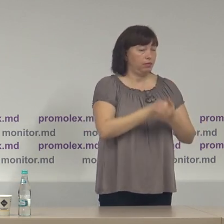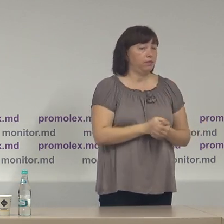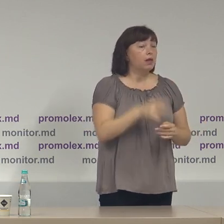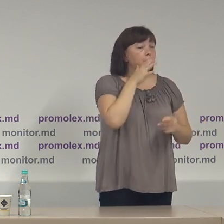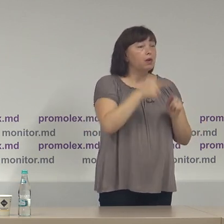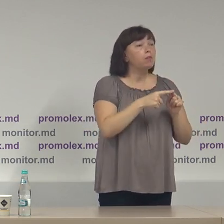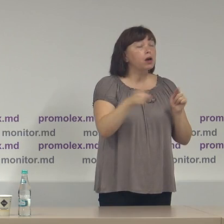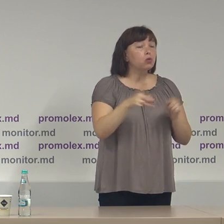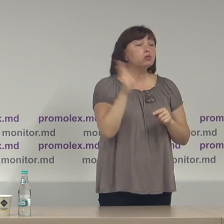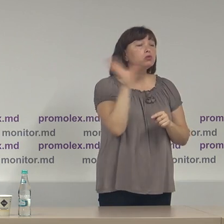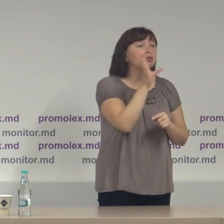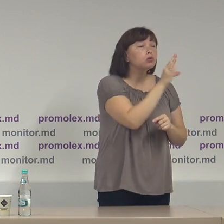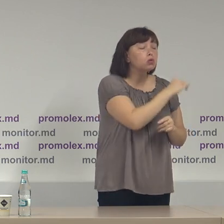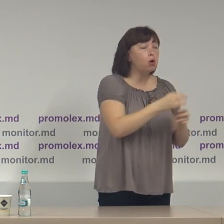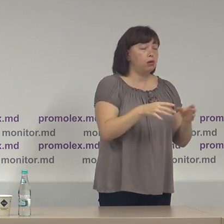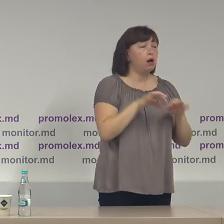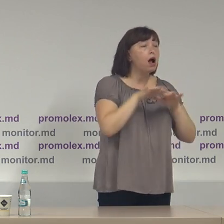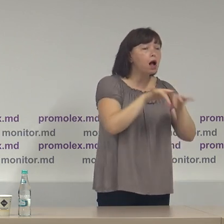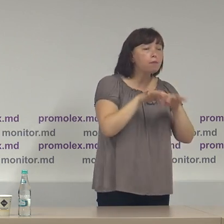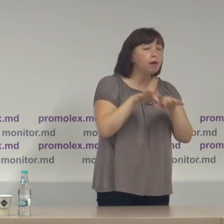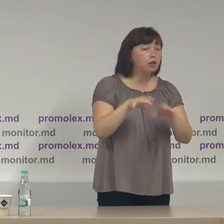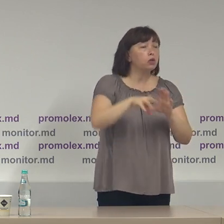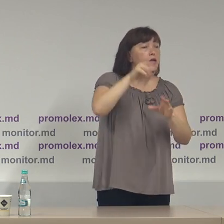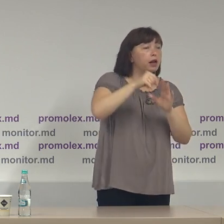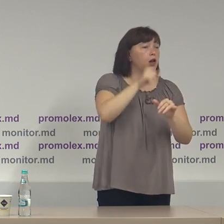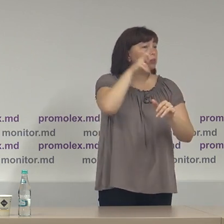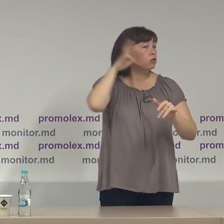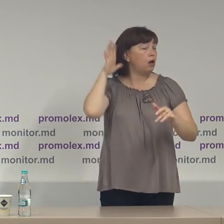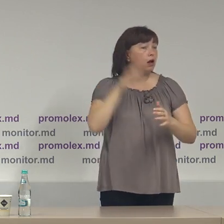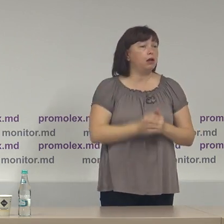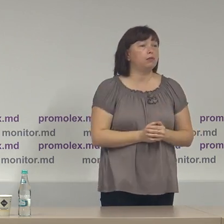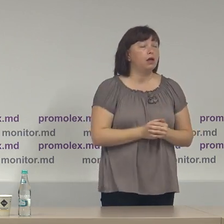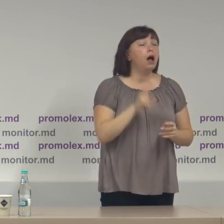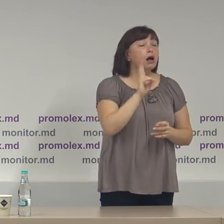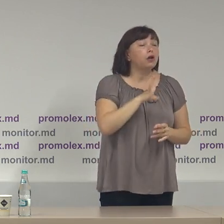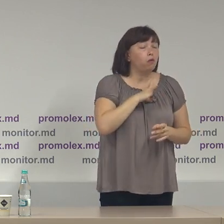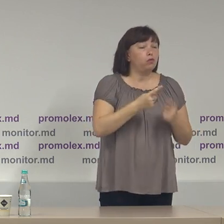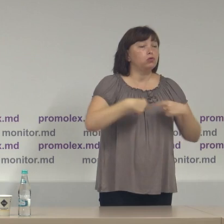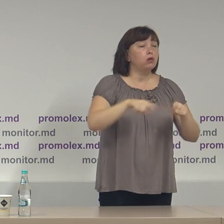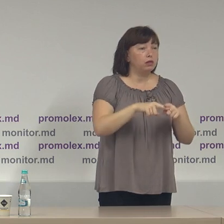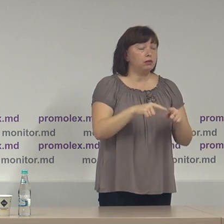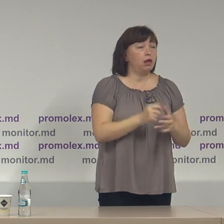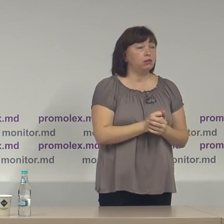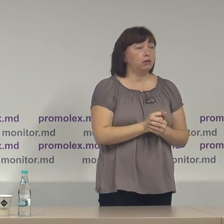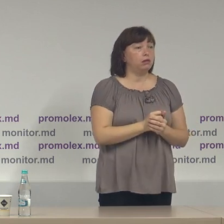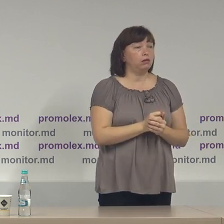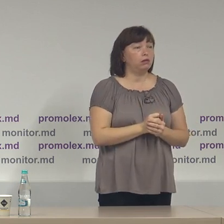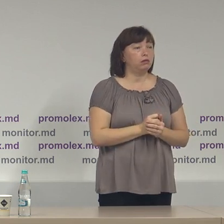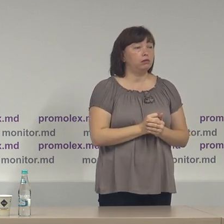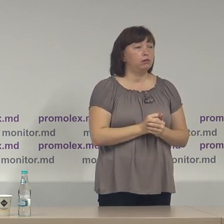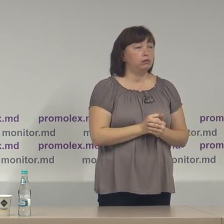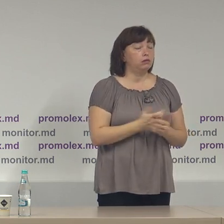parcursul tuturor campaniilor electorale pe care au fost organizate din momentul